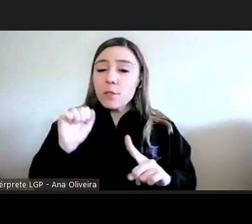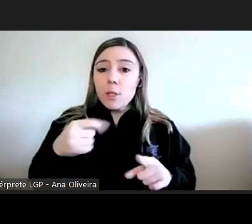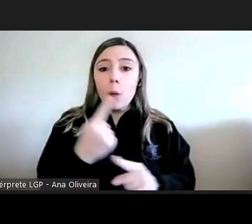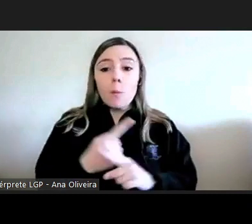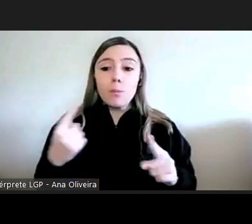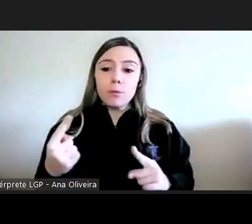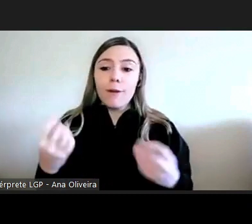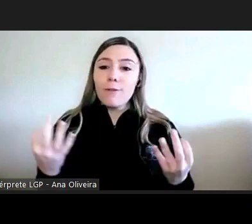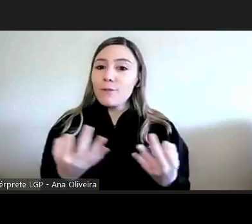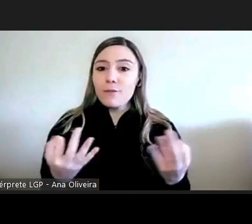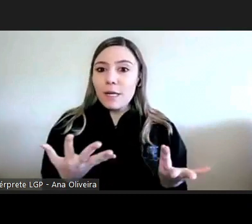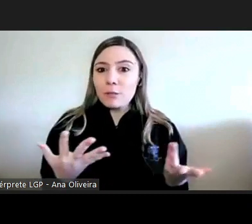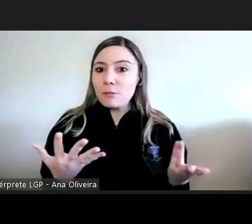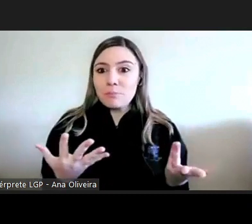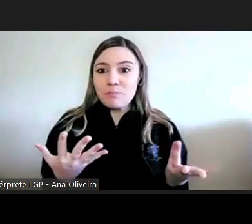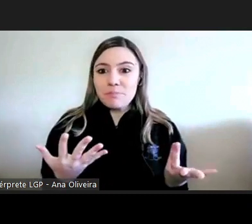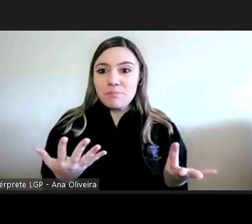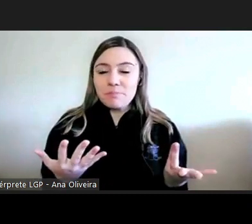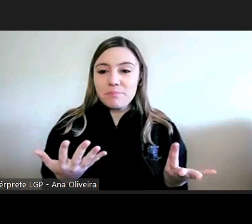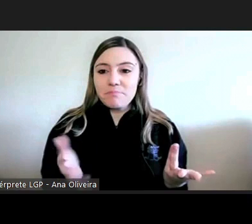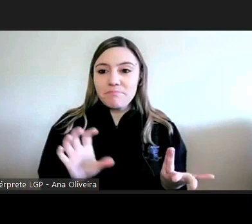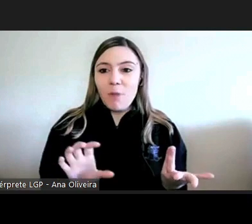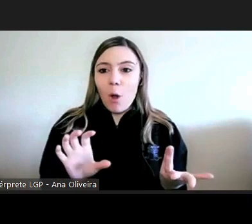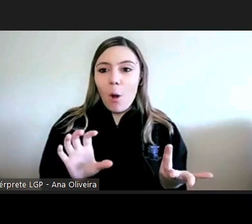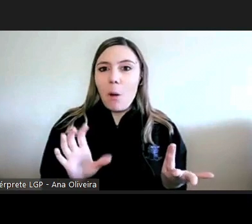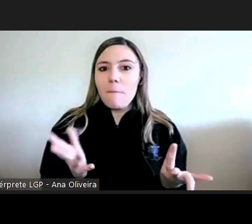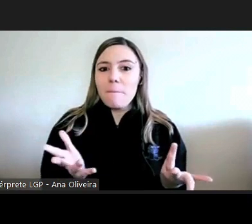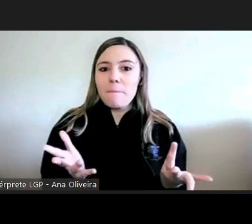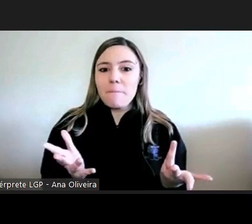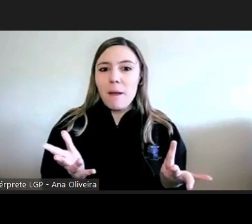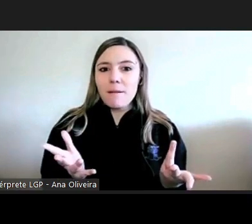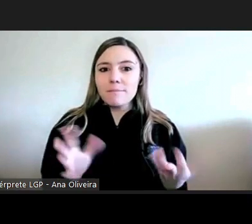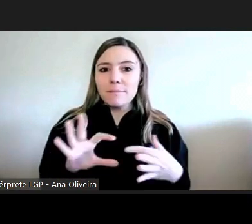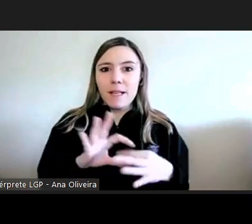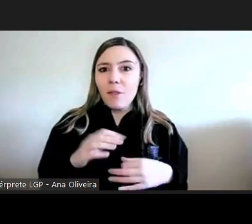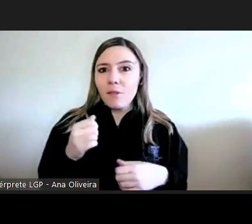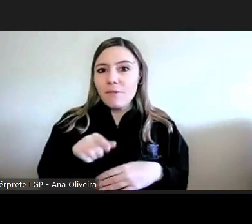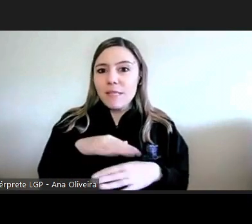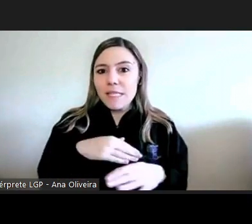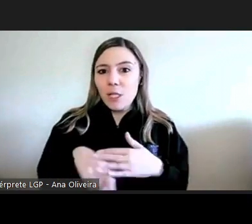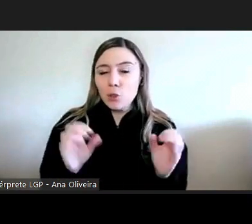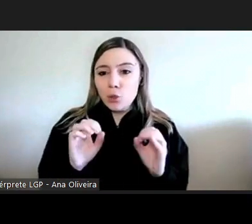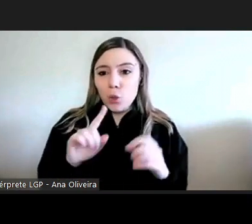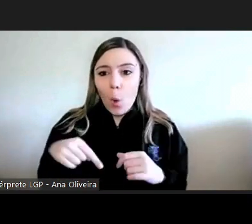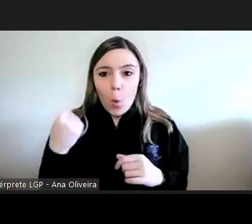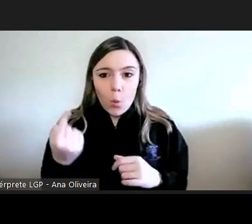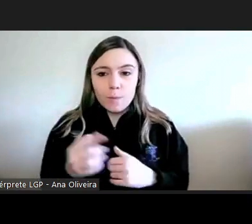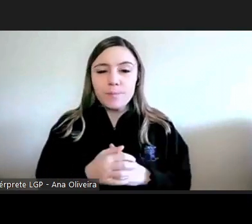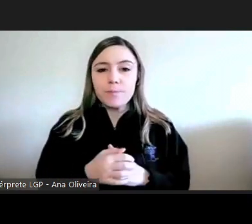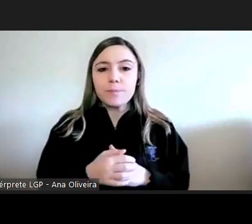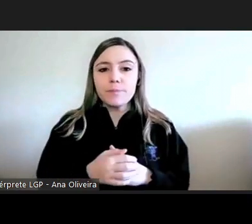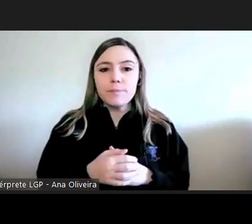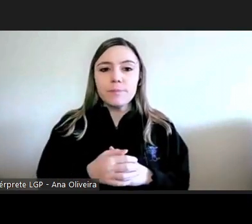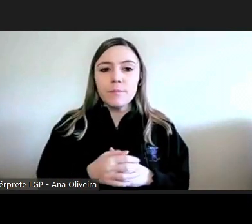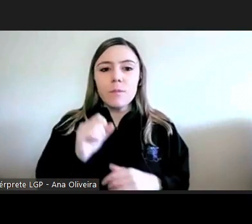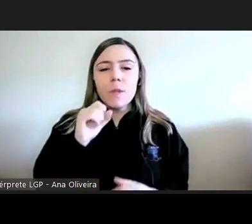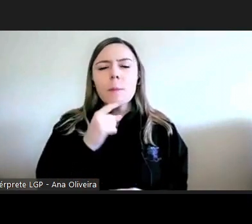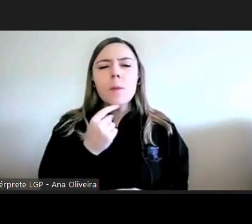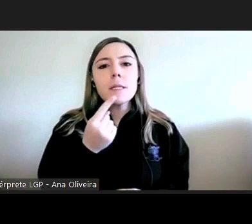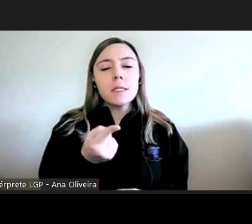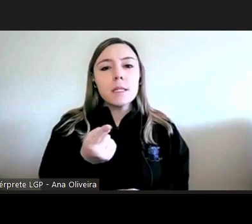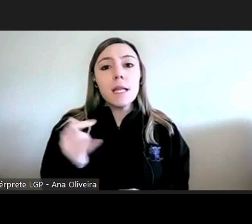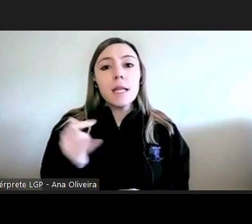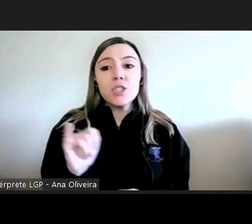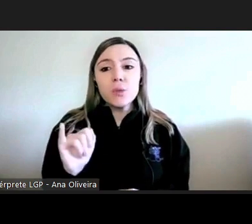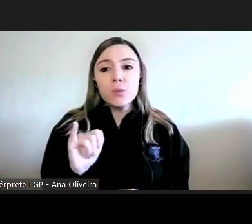temos de facto nenhuma espada ao nosso ao nosso serviço as instituições eu posso dizer instituição